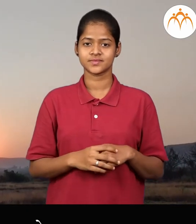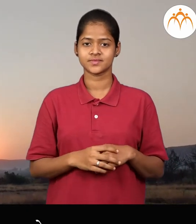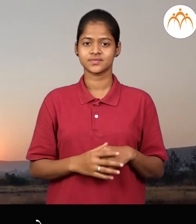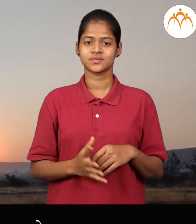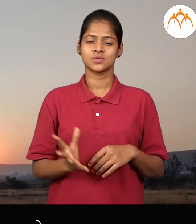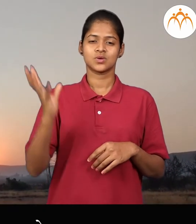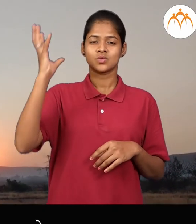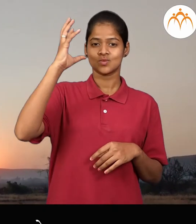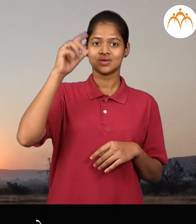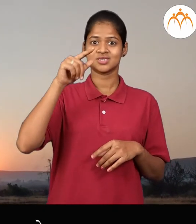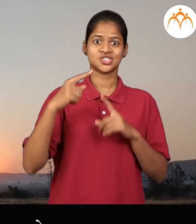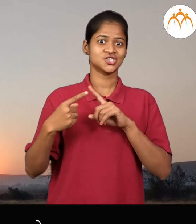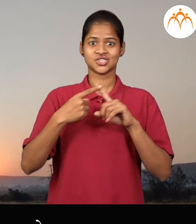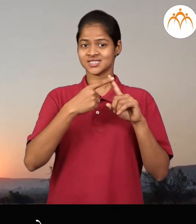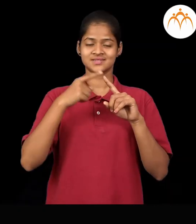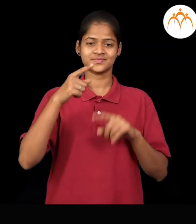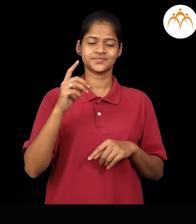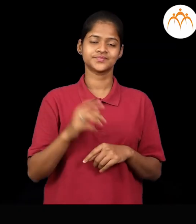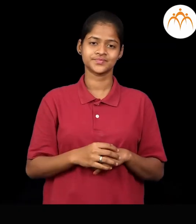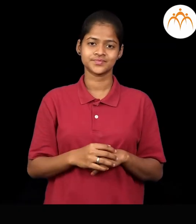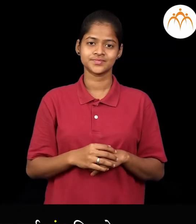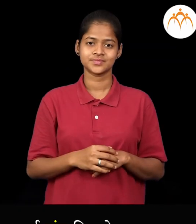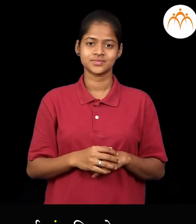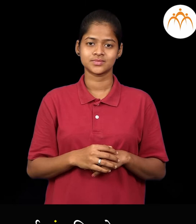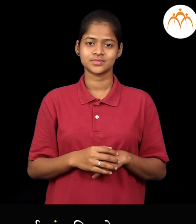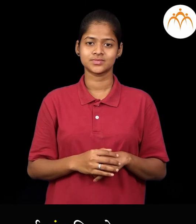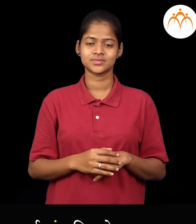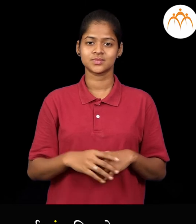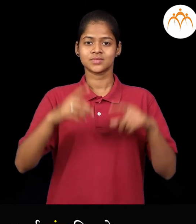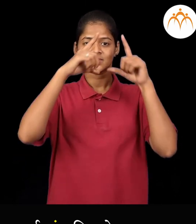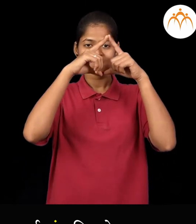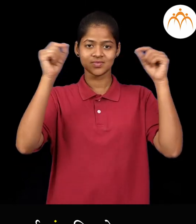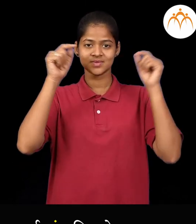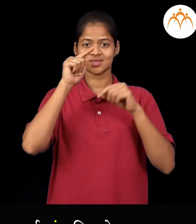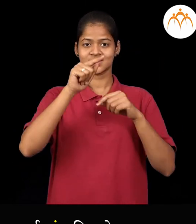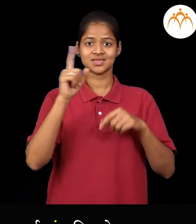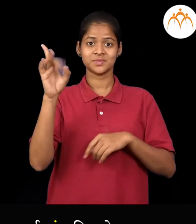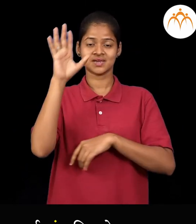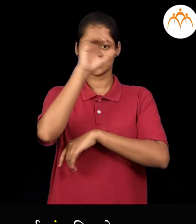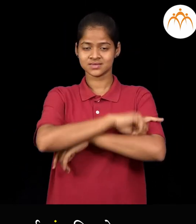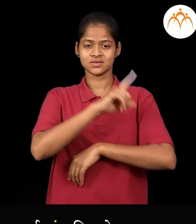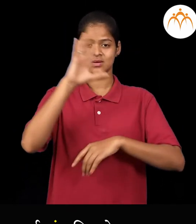पूर्व दिशेला उगवतो, चंद्र, पवर्णी मेचा दिवशी, आकाशात पूर्ण चंद्र दिस्तो,